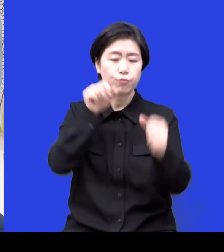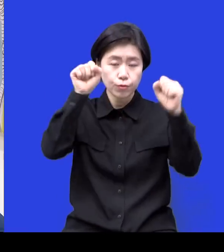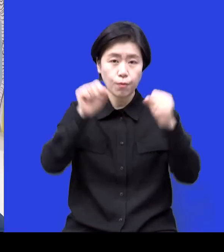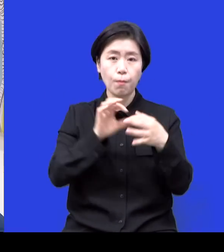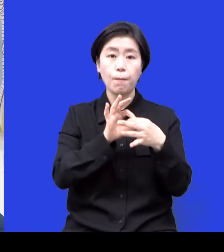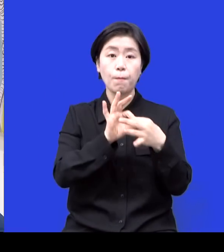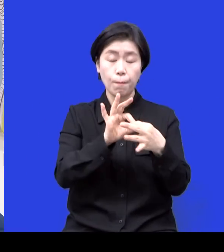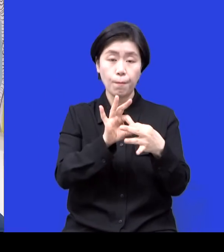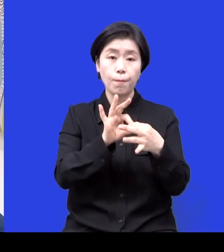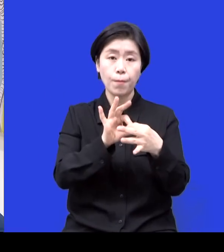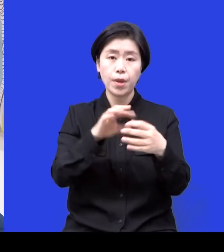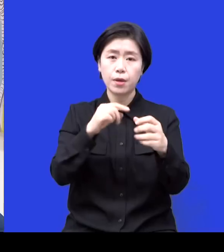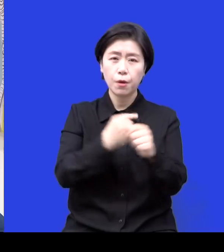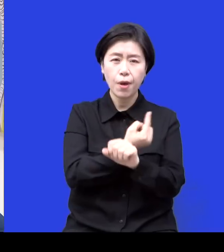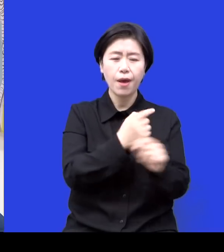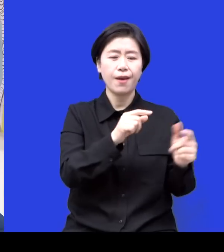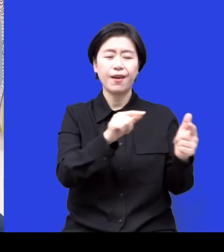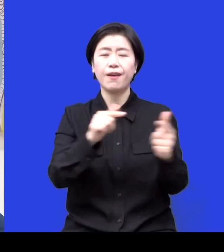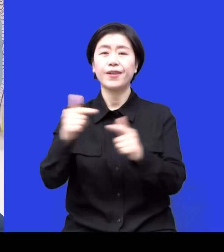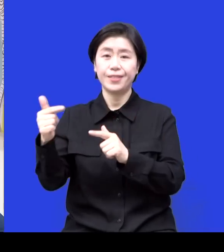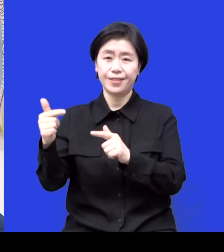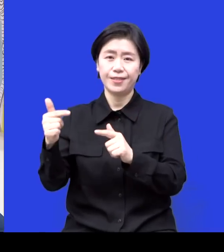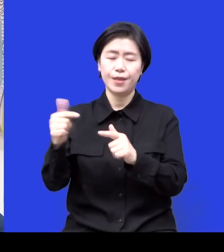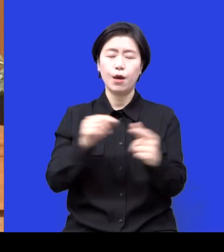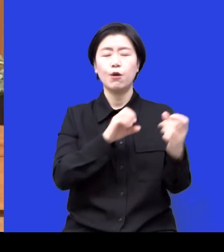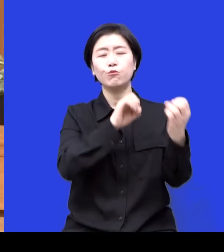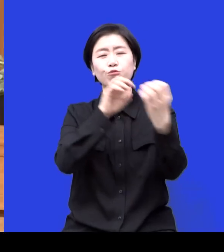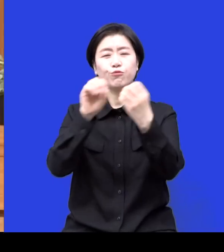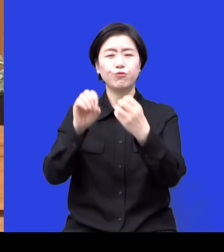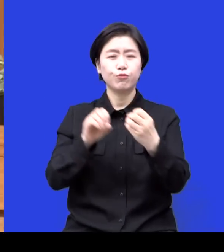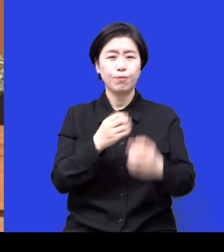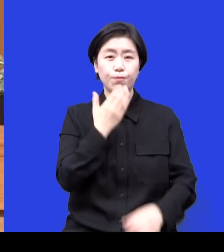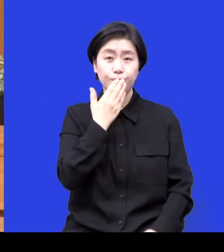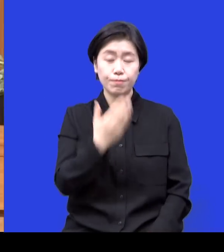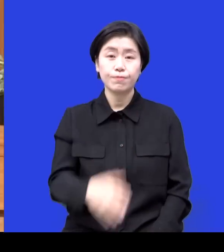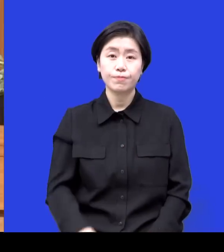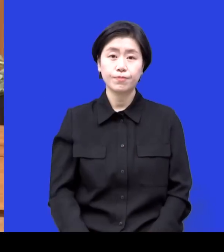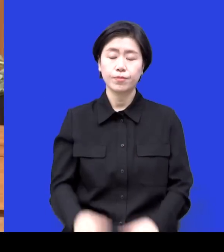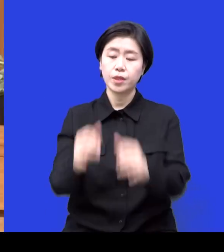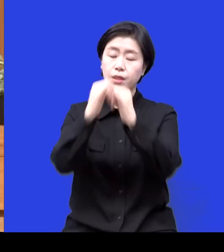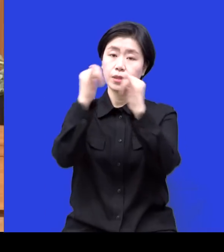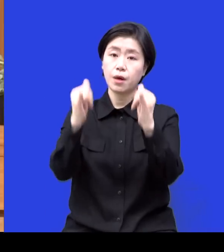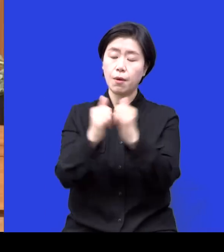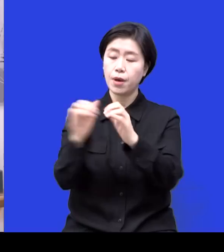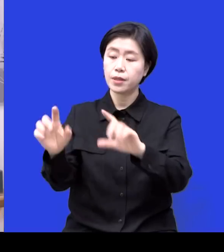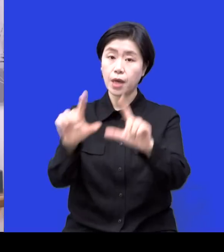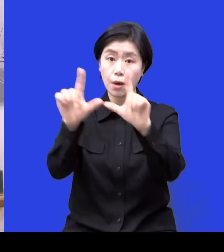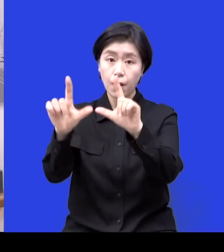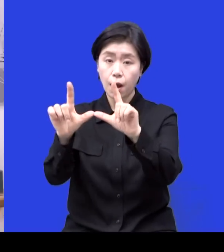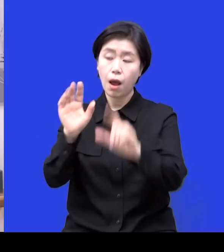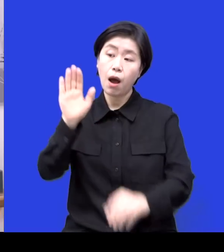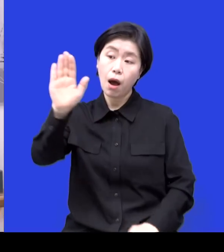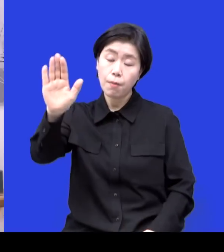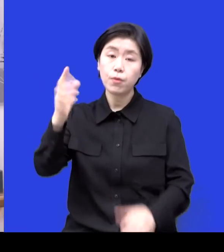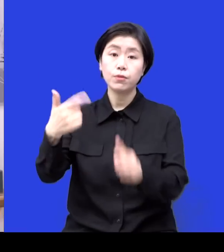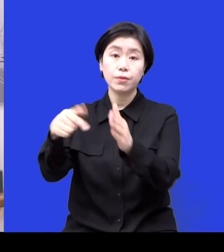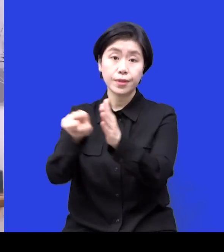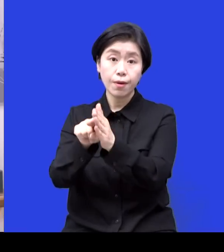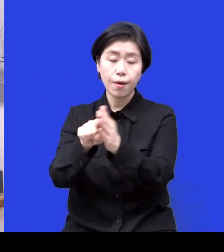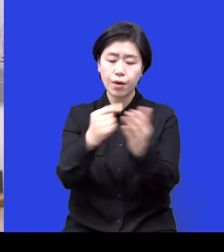여러 가지를 대화를 하게 돼요 사회생활을 하기 위해서 퇴소를 하기 직전에 알아야 되는